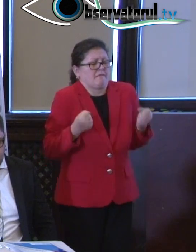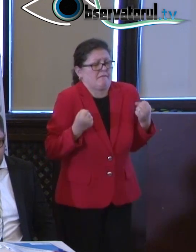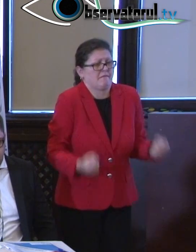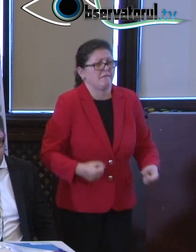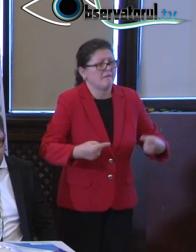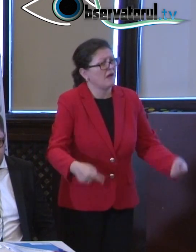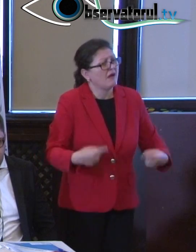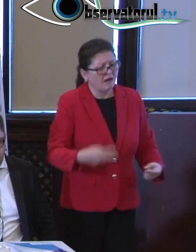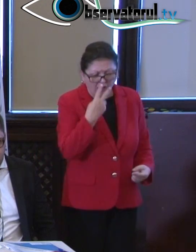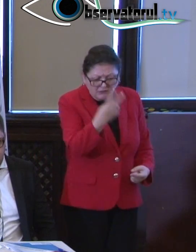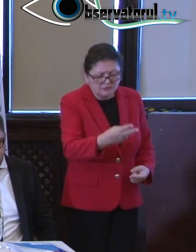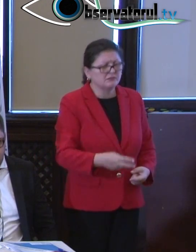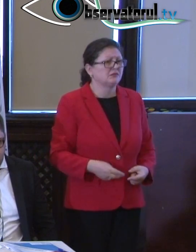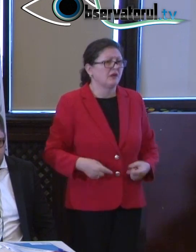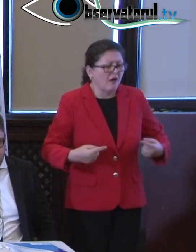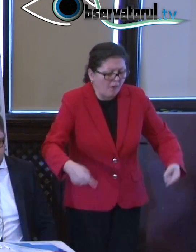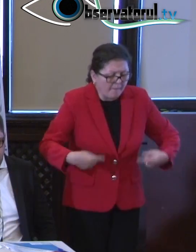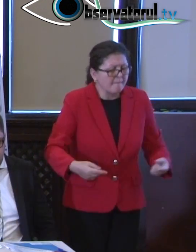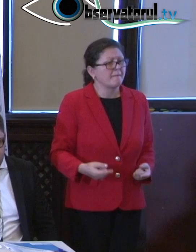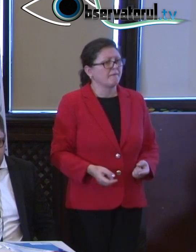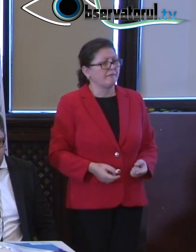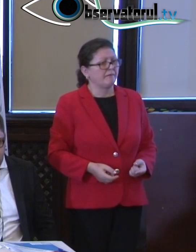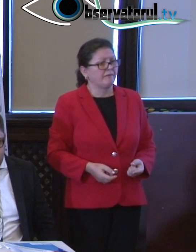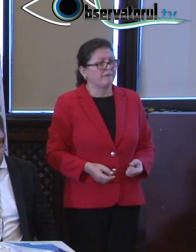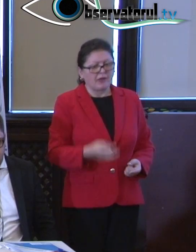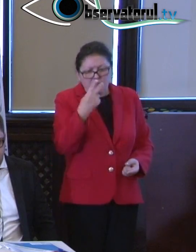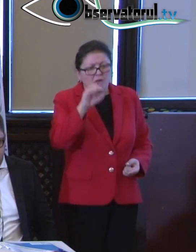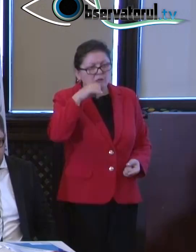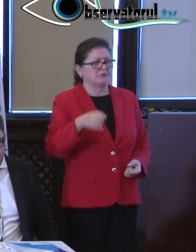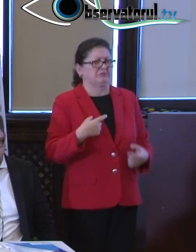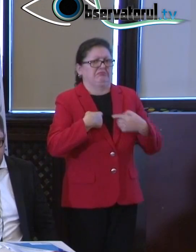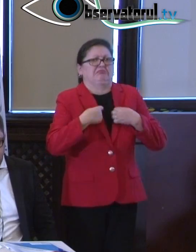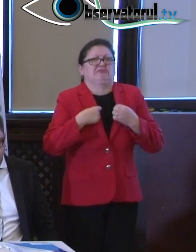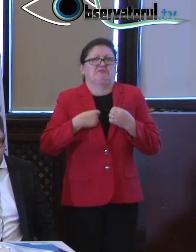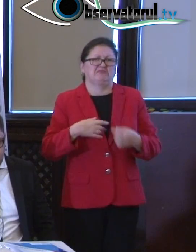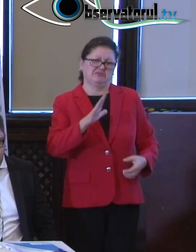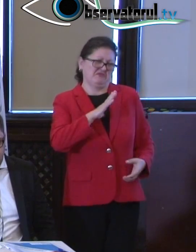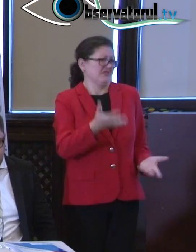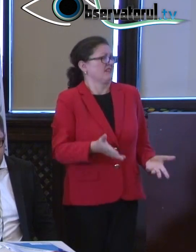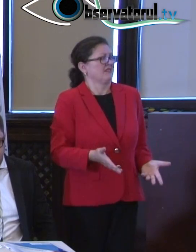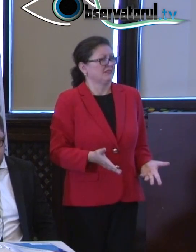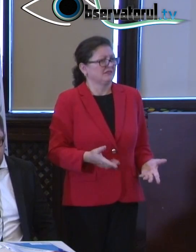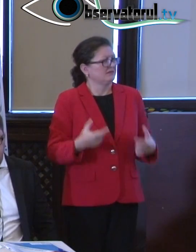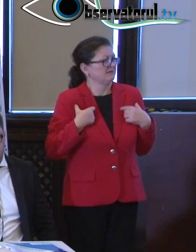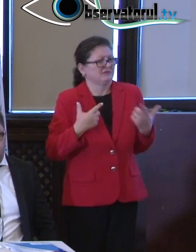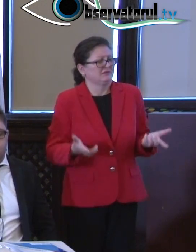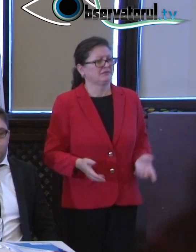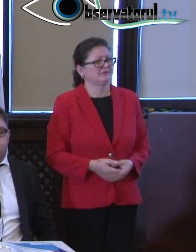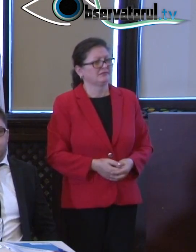căruciorul și am văzut ce înseamnă ca oamenilor să nu le pese. Ceea ce e grav, e foarte grav.